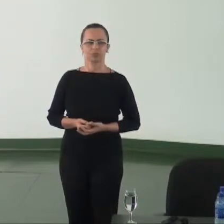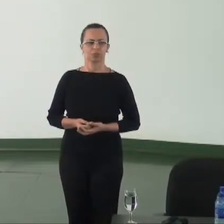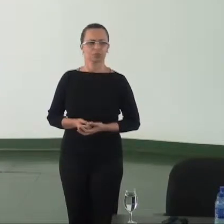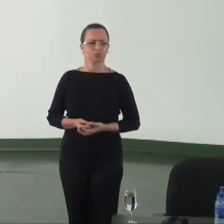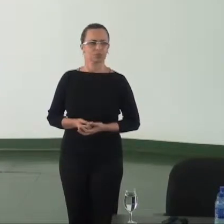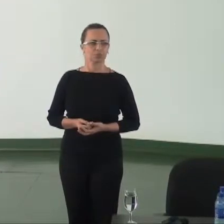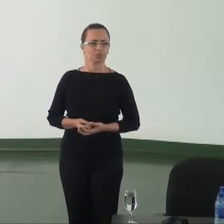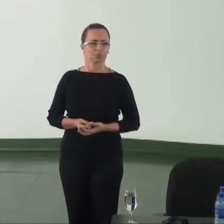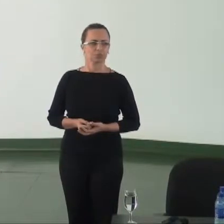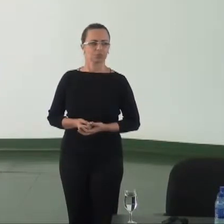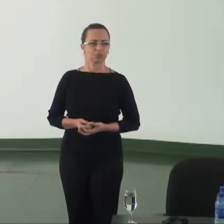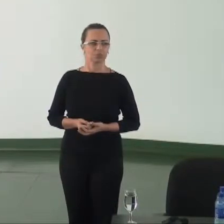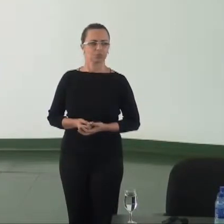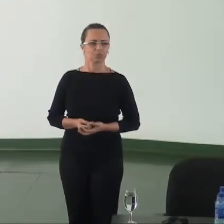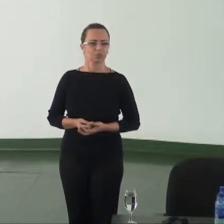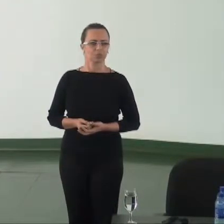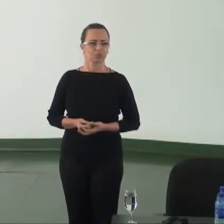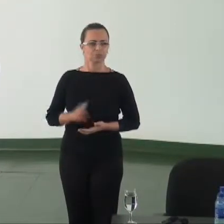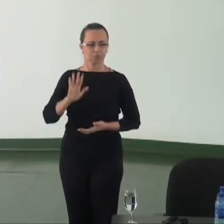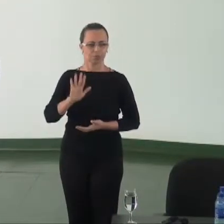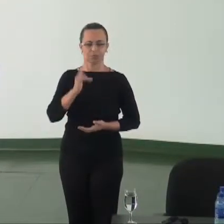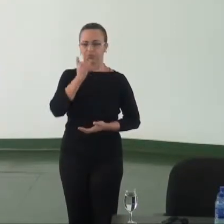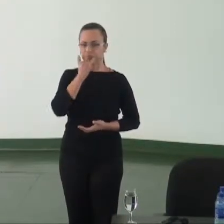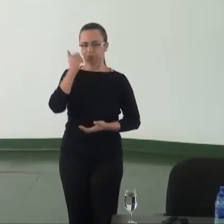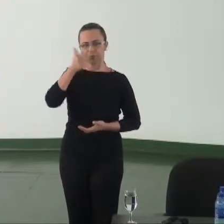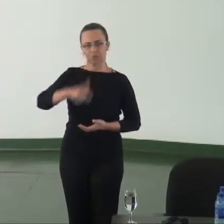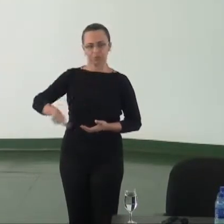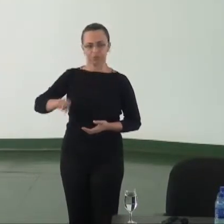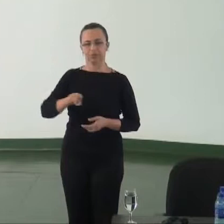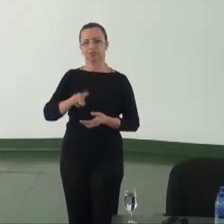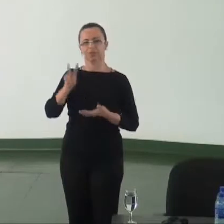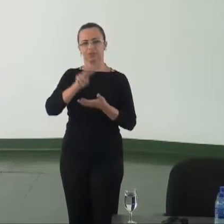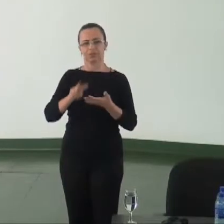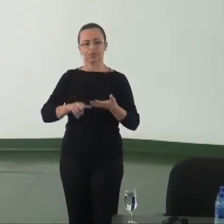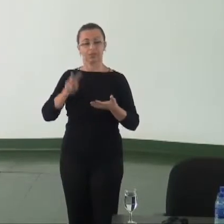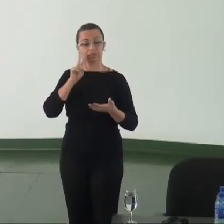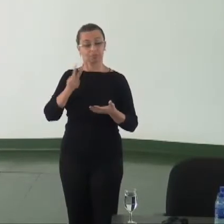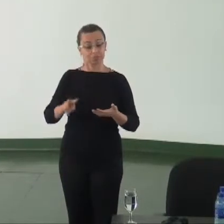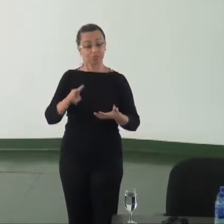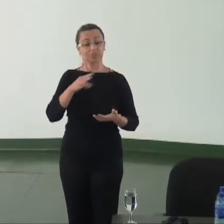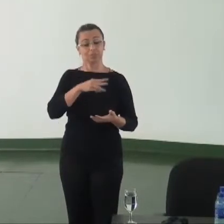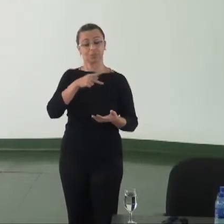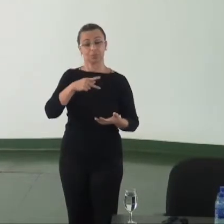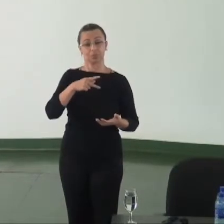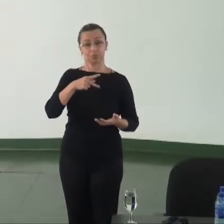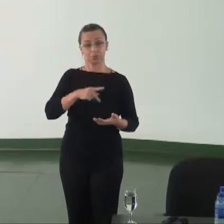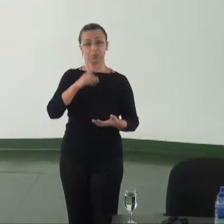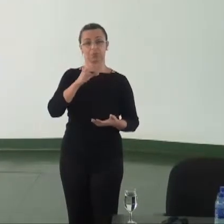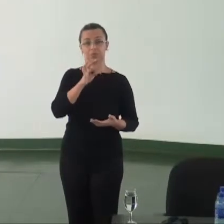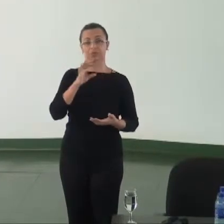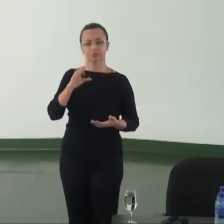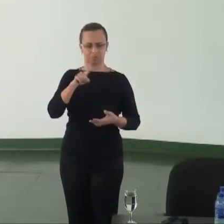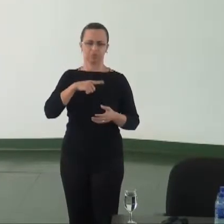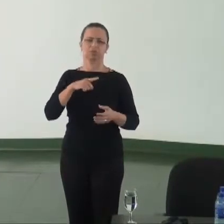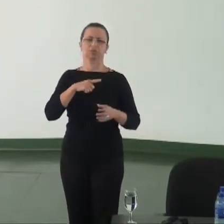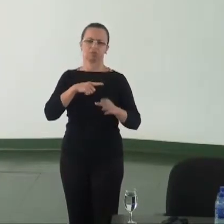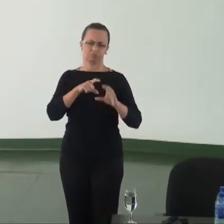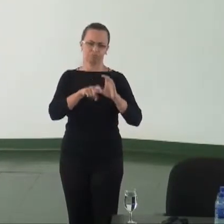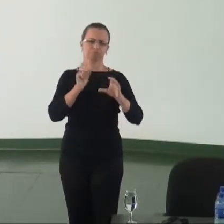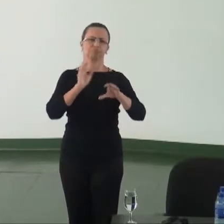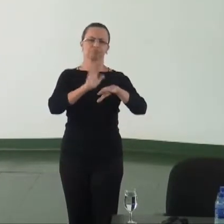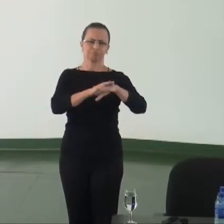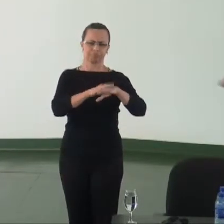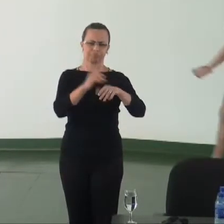de... peraí, peraí vou falar de novo sugere-se atenção especial ao Ministério Público de Contas órgão que apesar de possuir independência legal